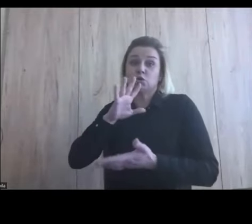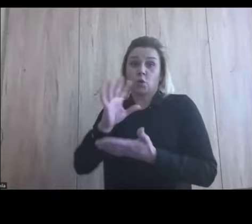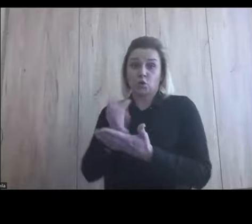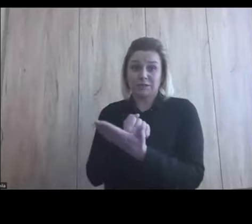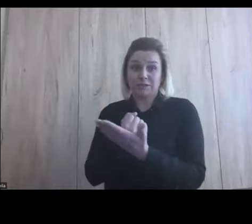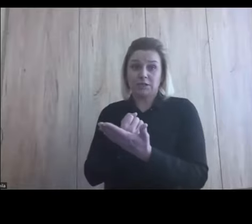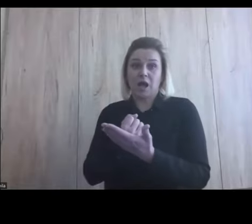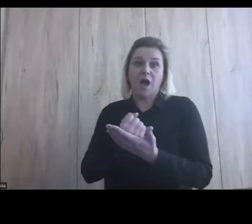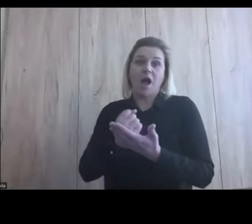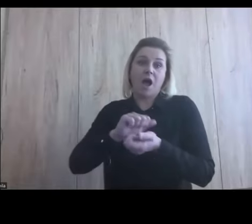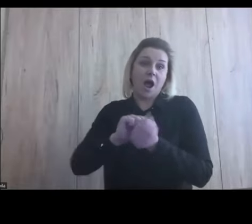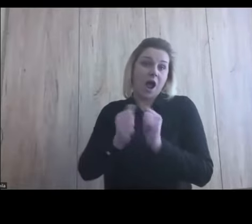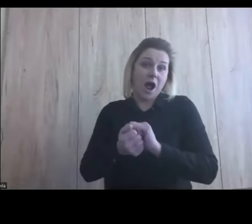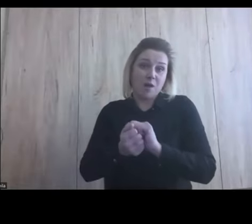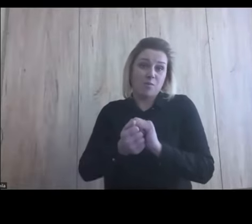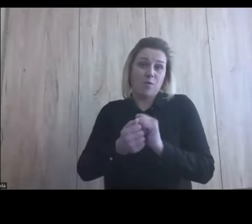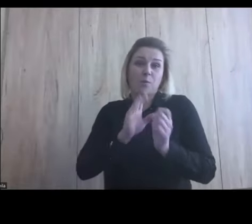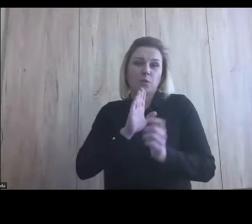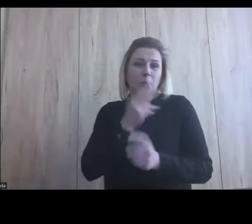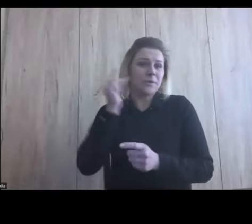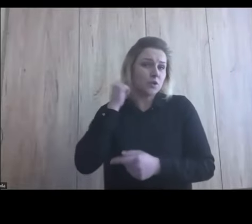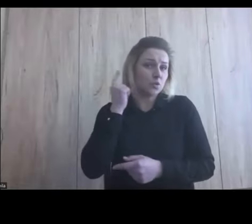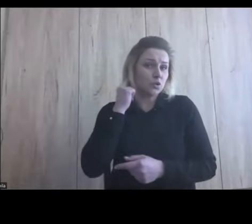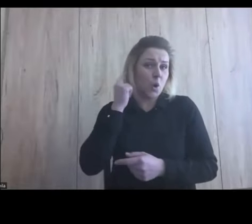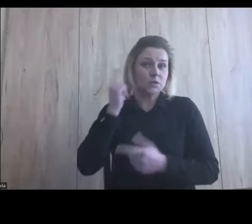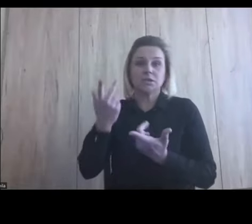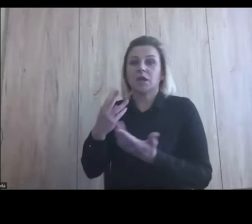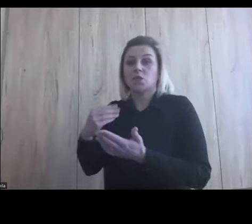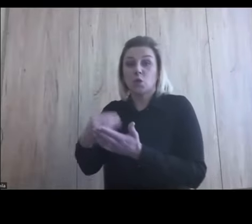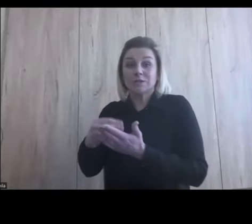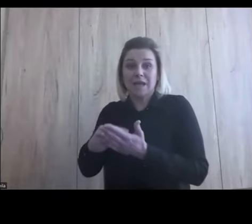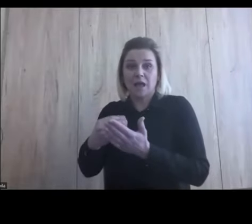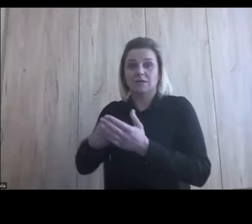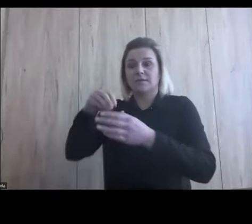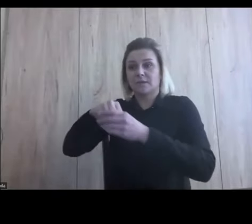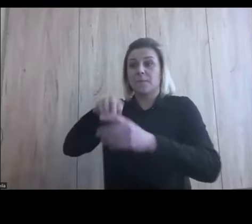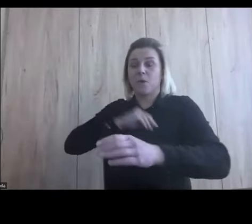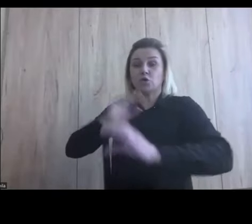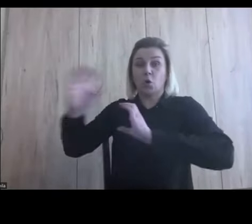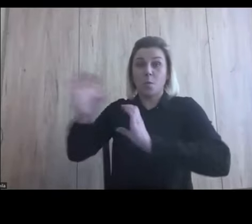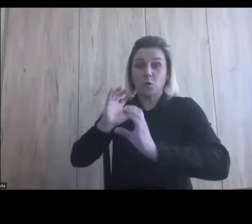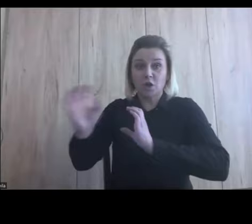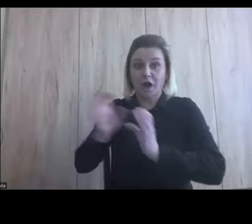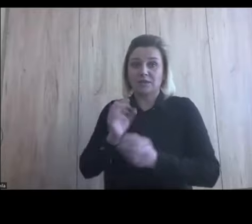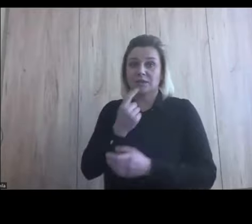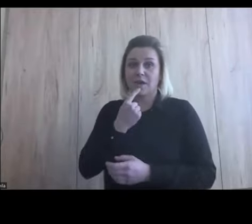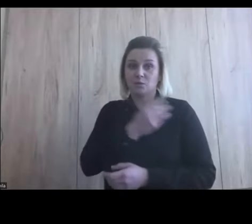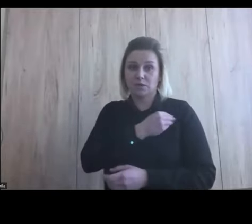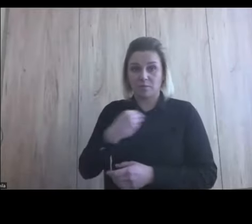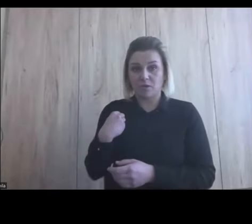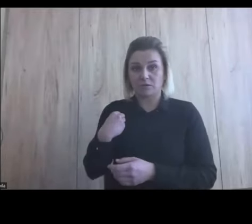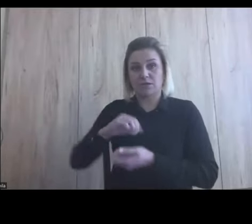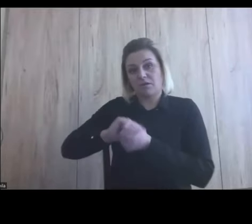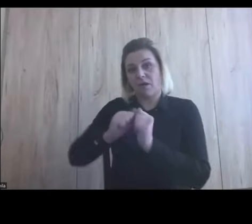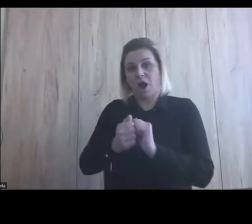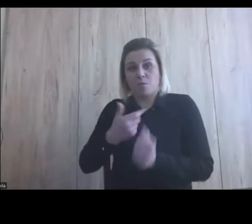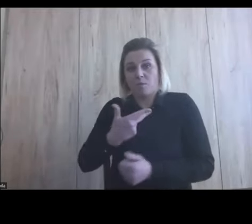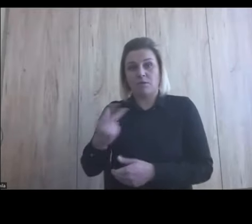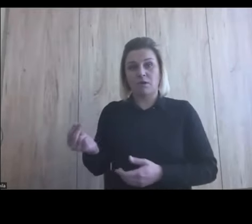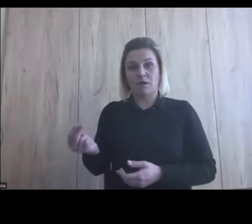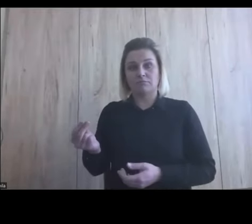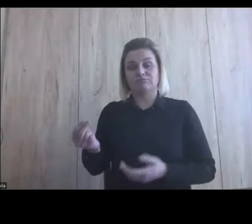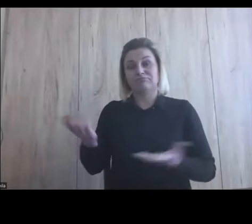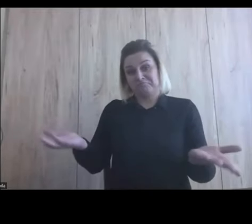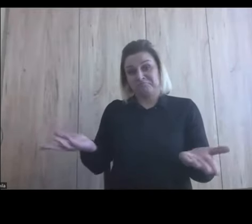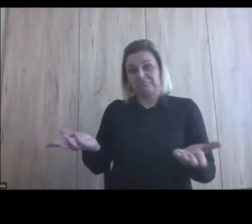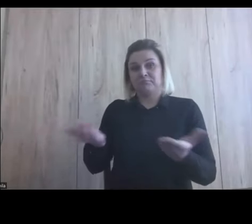słyszący, nie? Albo z tego skorzystamy i docenimy fakt, że możemy się komunikować w języku polskim albo nie, no i dajmy im